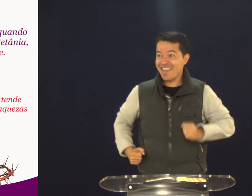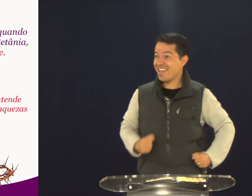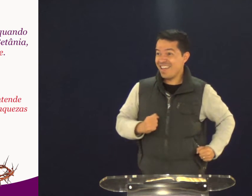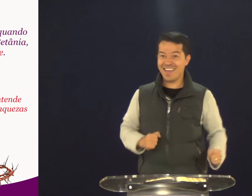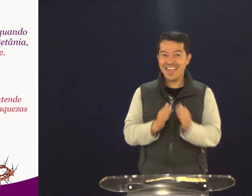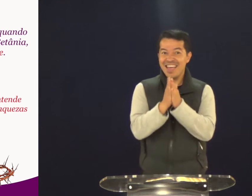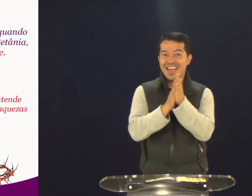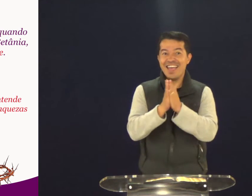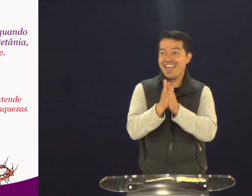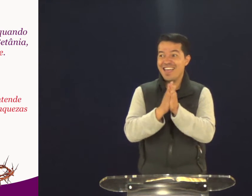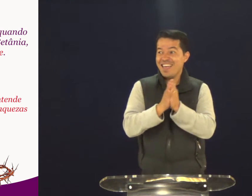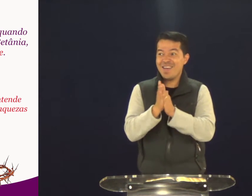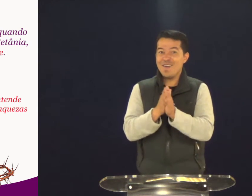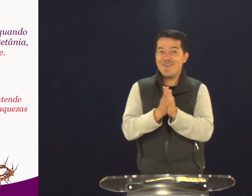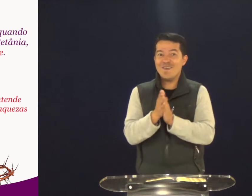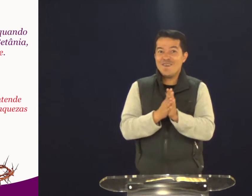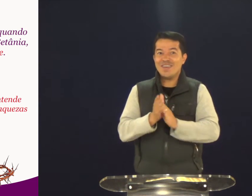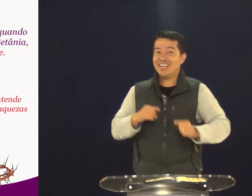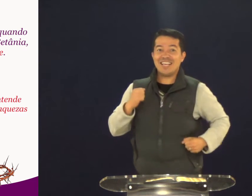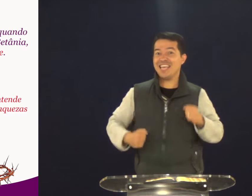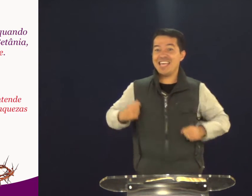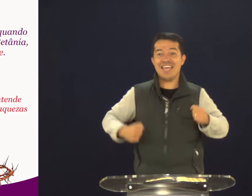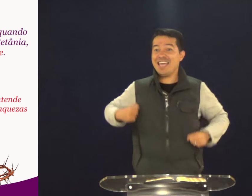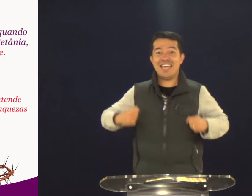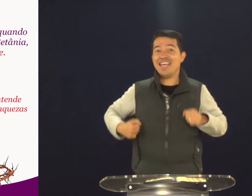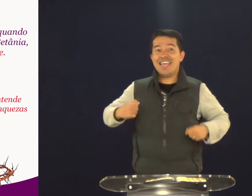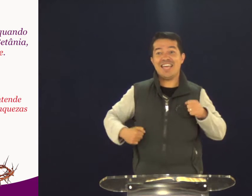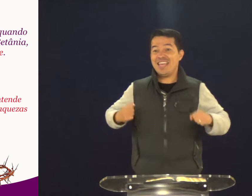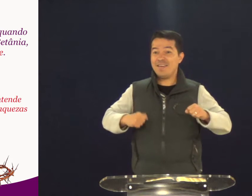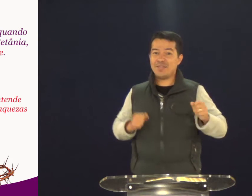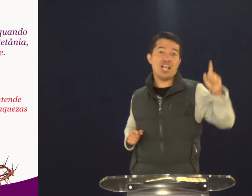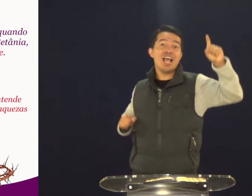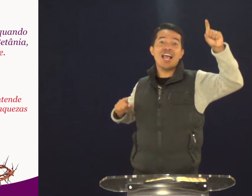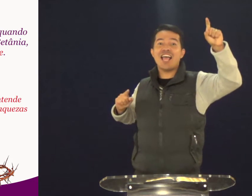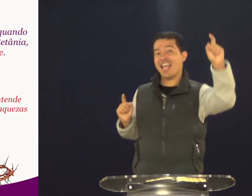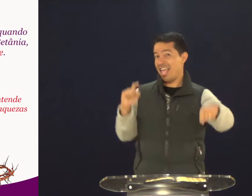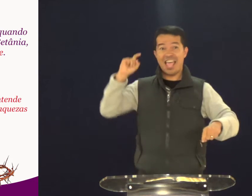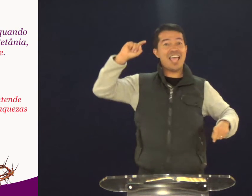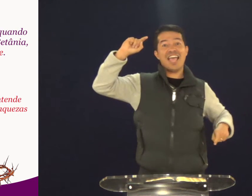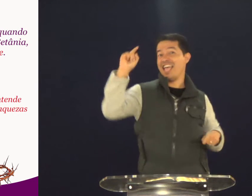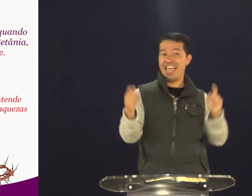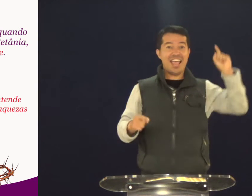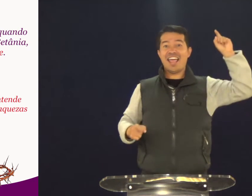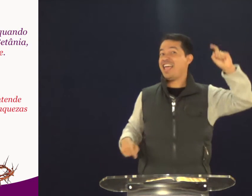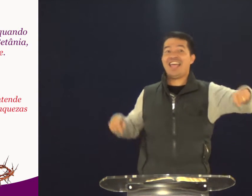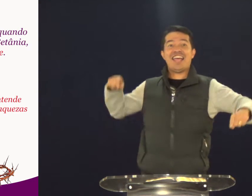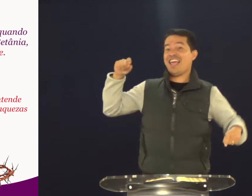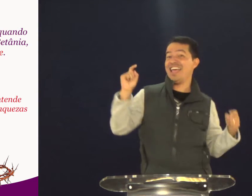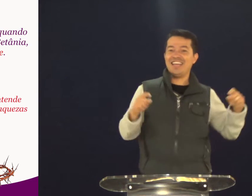alegra. Rouba, é agora. Eu vou lá. E vai Jesus correndo em direção àquela figueira.